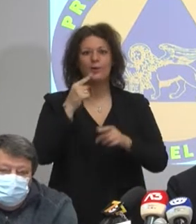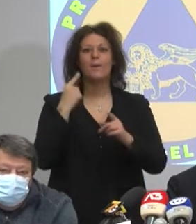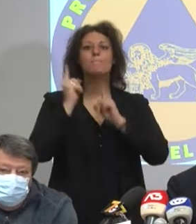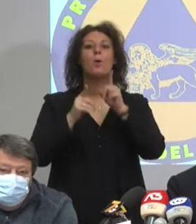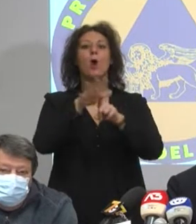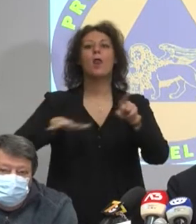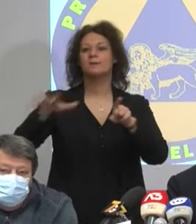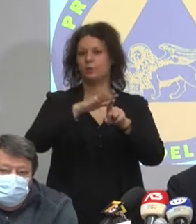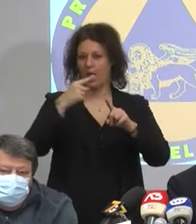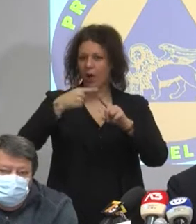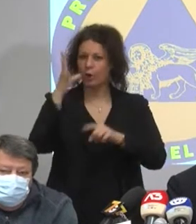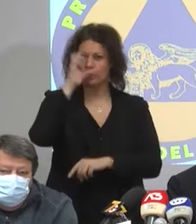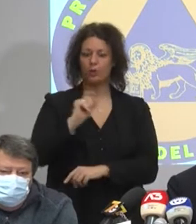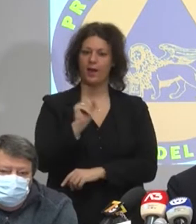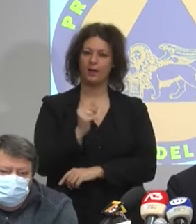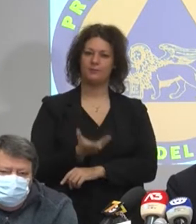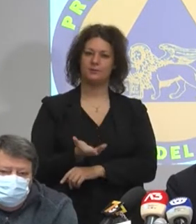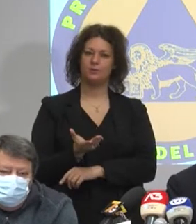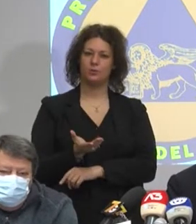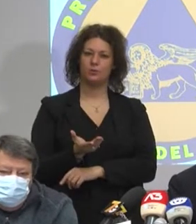condizioni nelle quali ci troviamo ad operare.